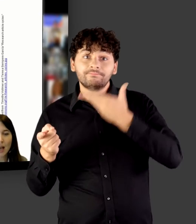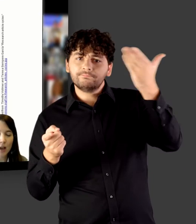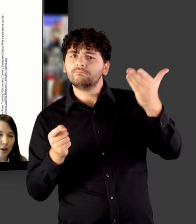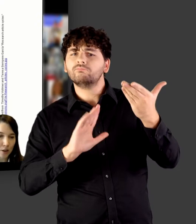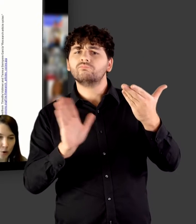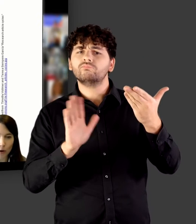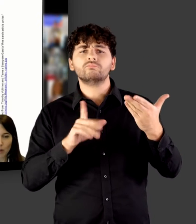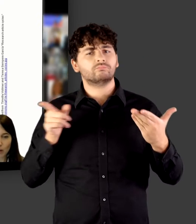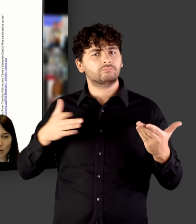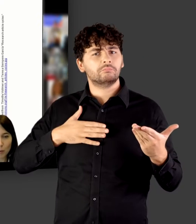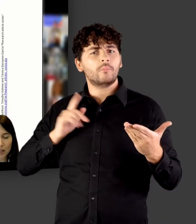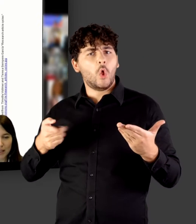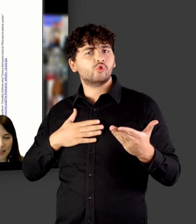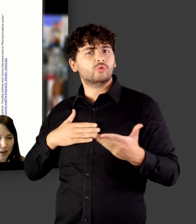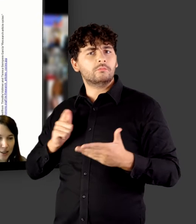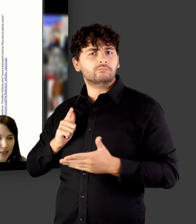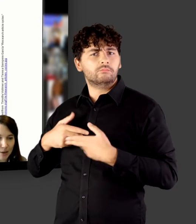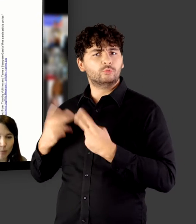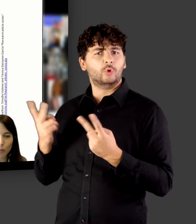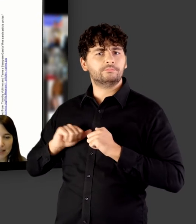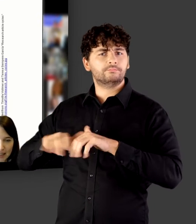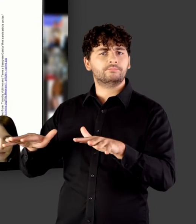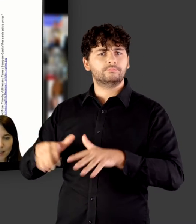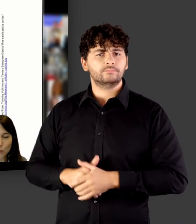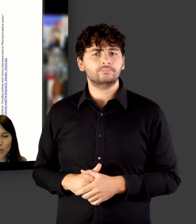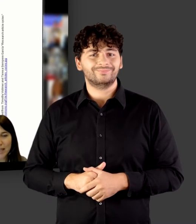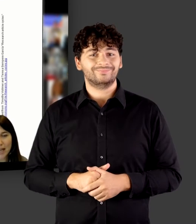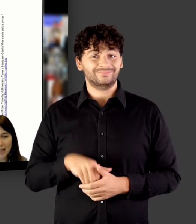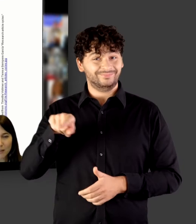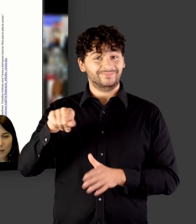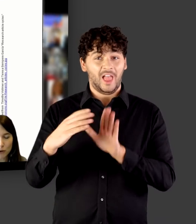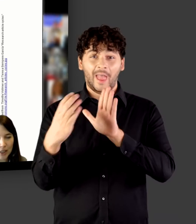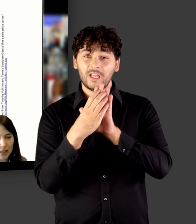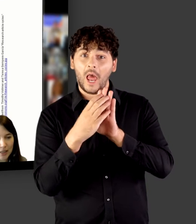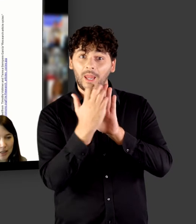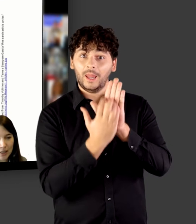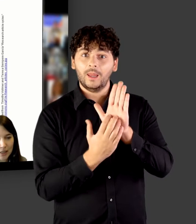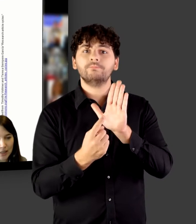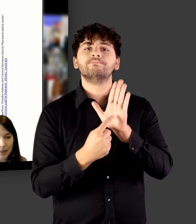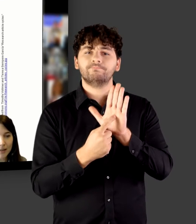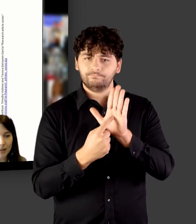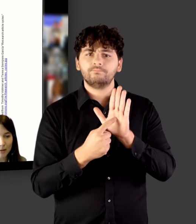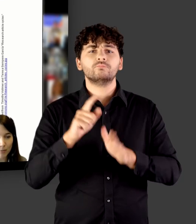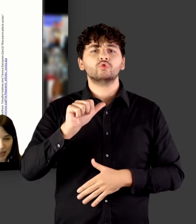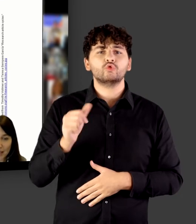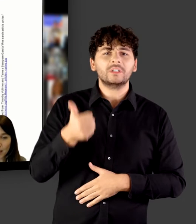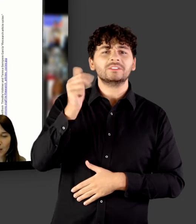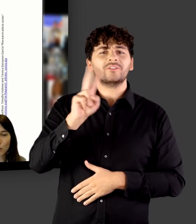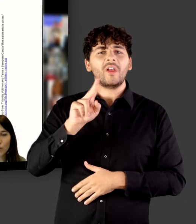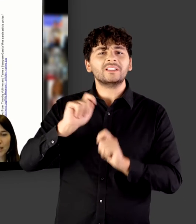Ja, und ja, die publizierten Versionen der Artikel stehen dann erstmal nur den